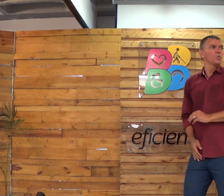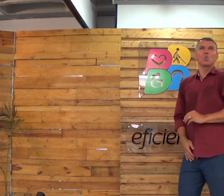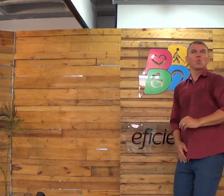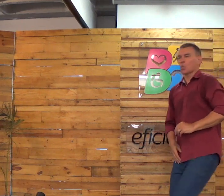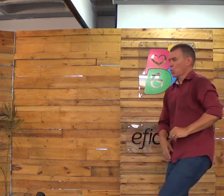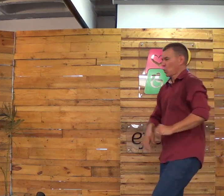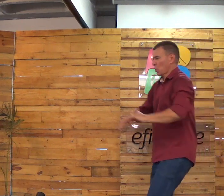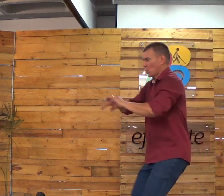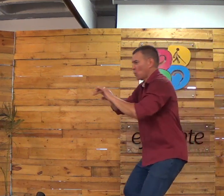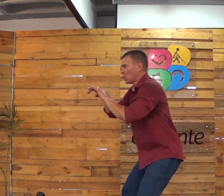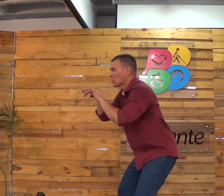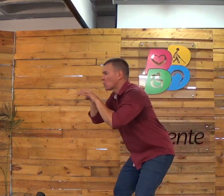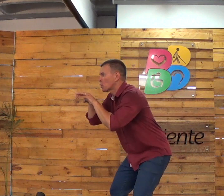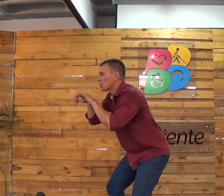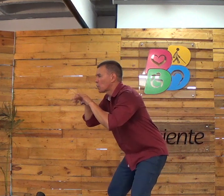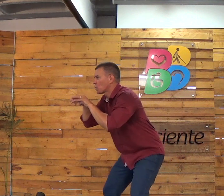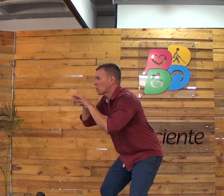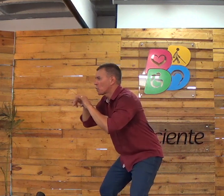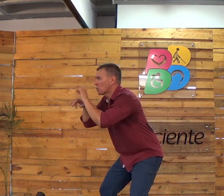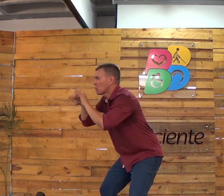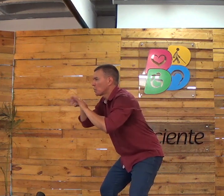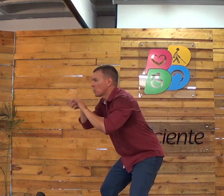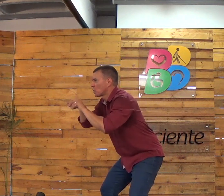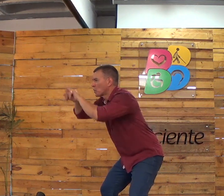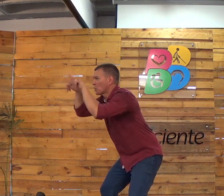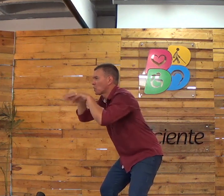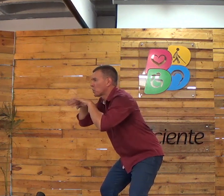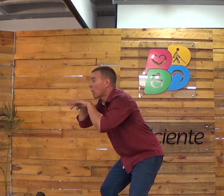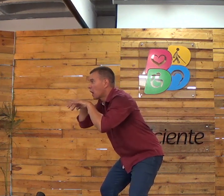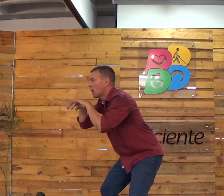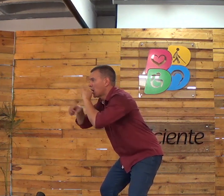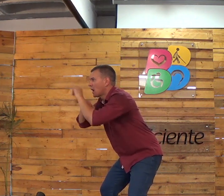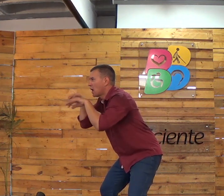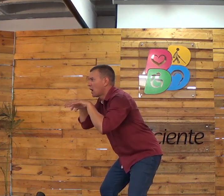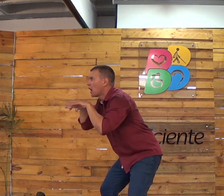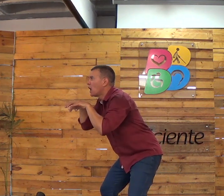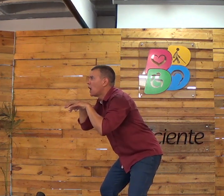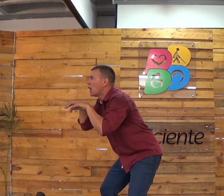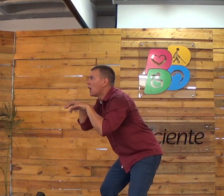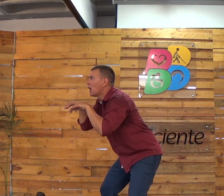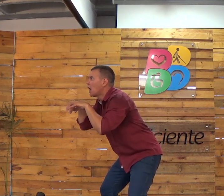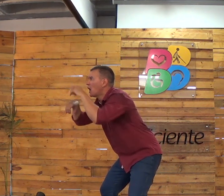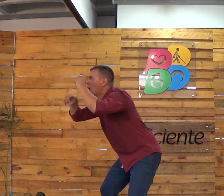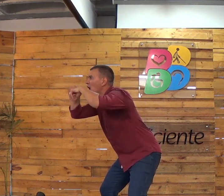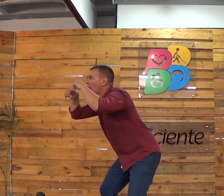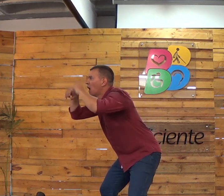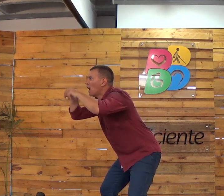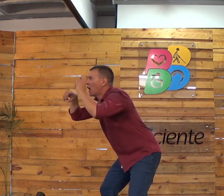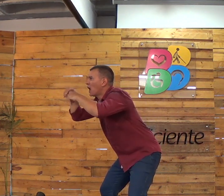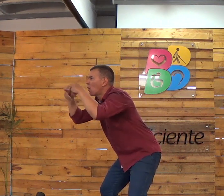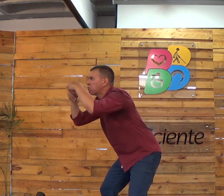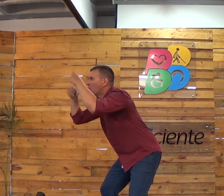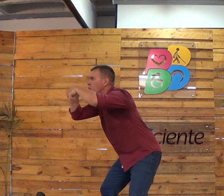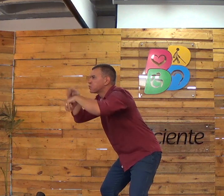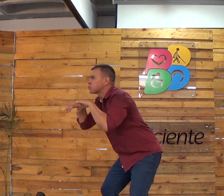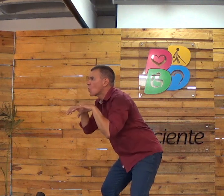tem como um cristão que é Jesus, tem uma roupa bonita, branca, e por acaso vê pornografia na